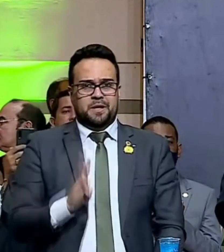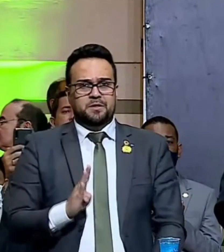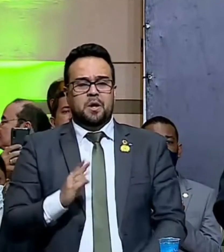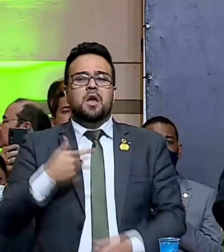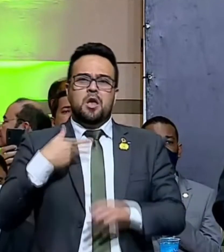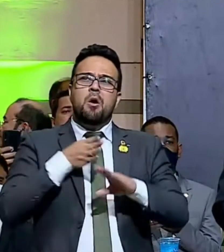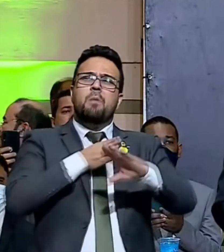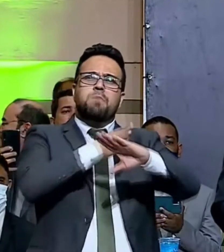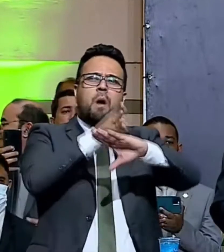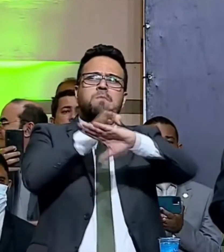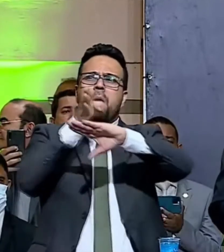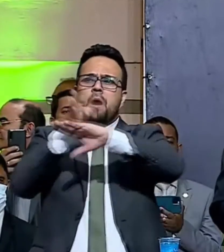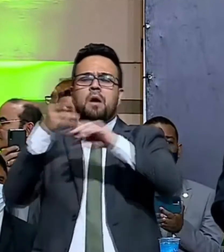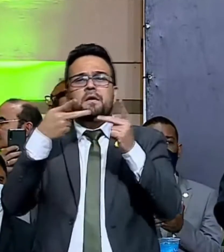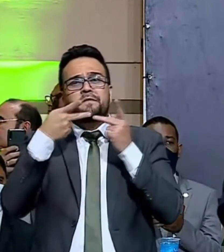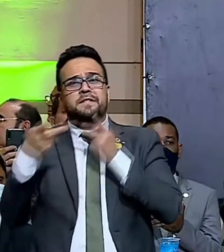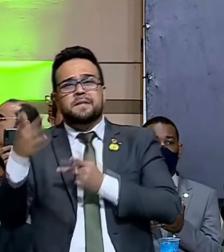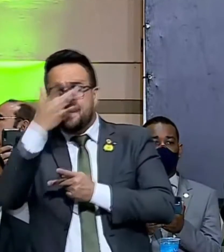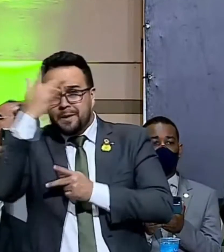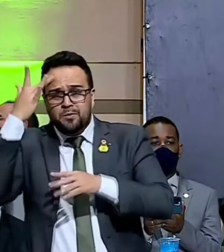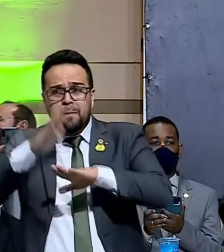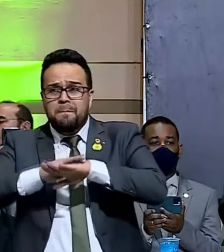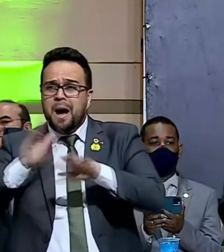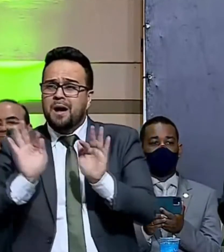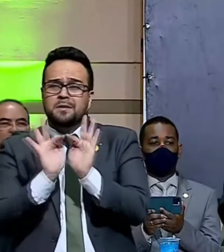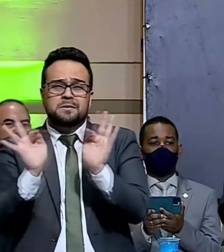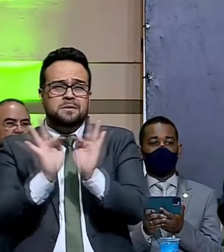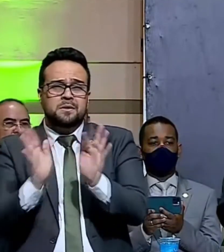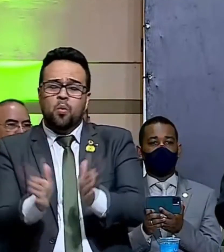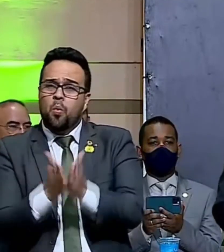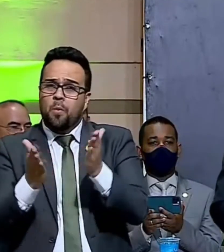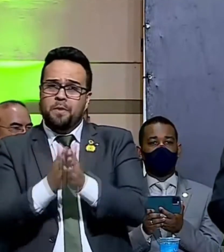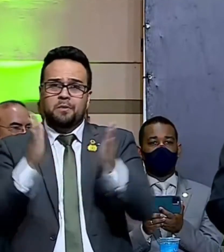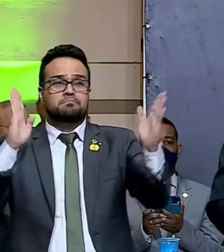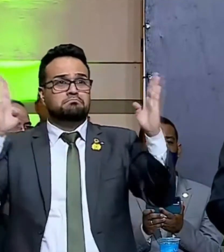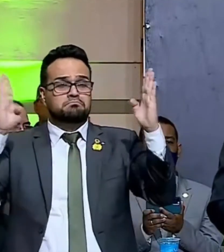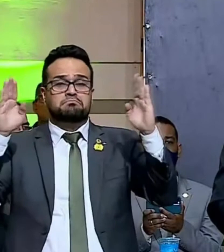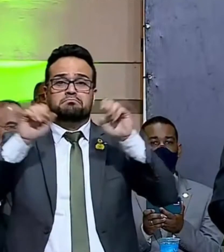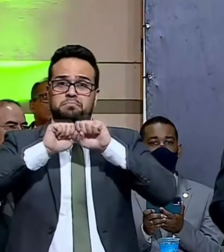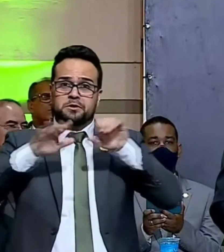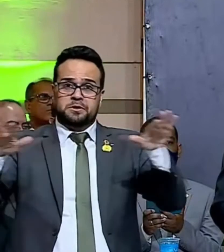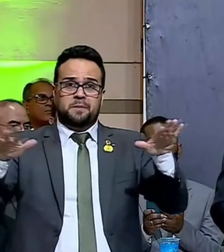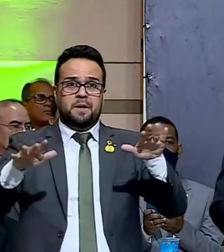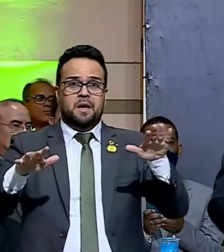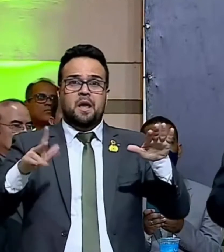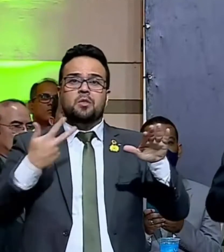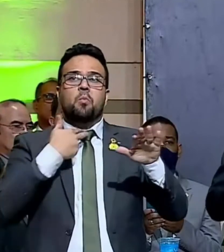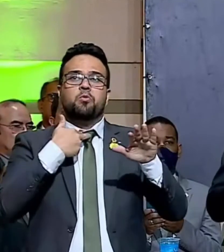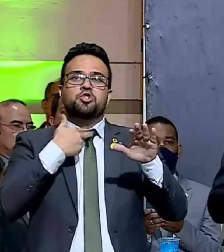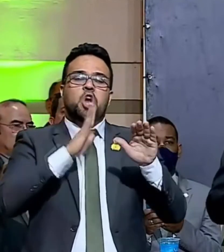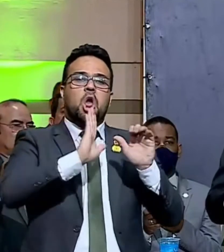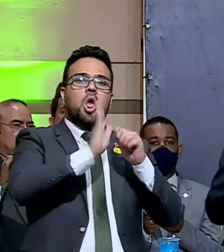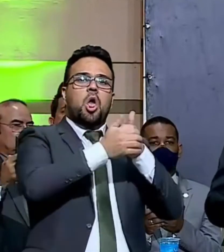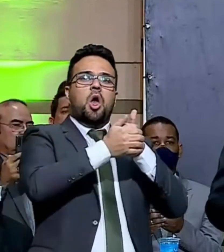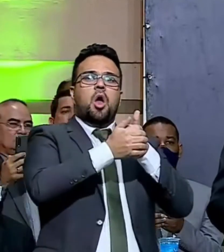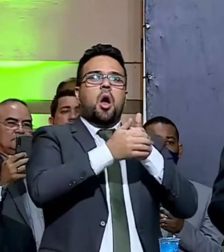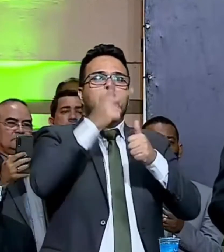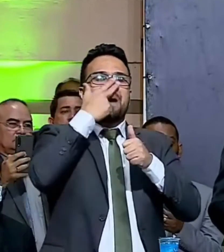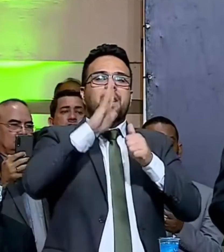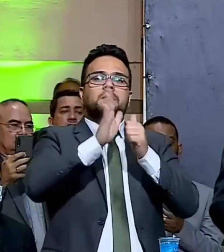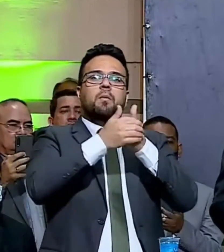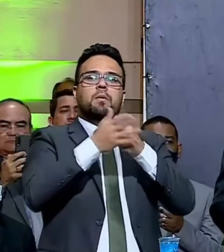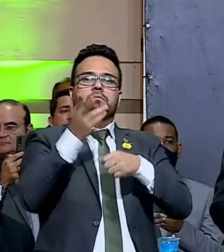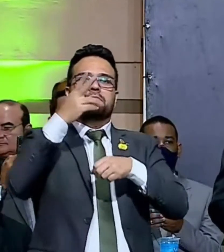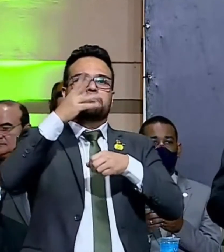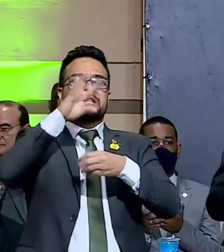visitei os mais humildes durante a pandemia. Não poderia me refugiar no